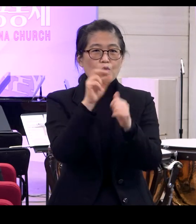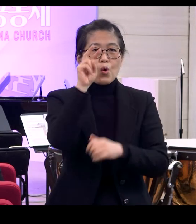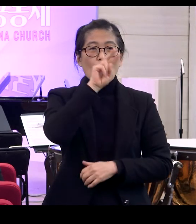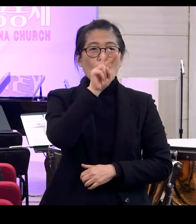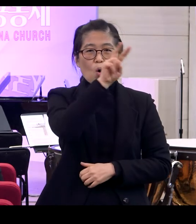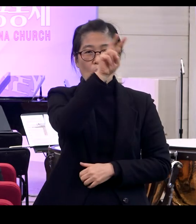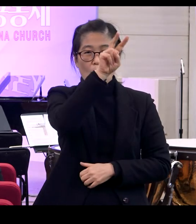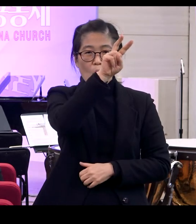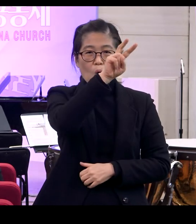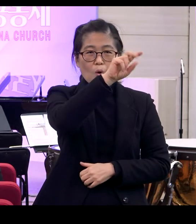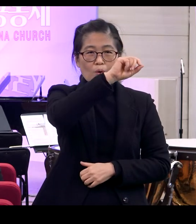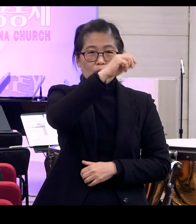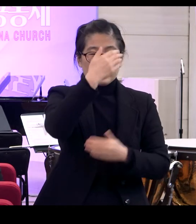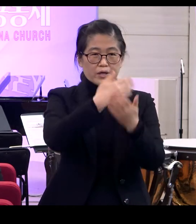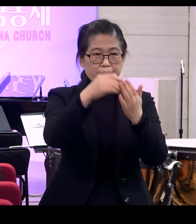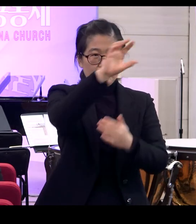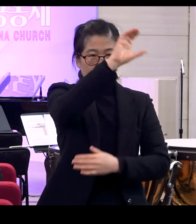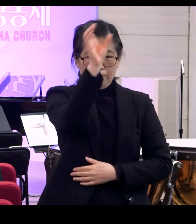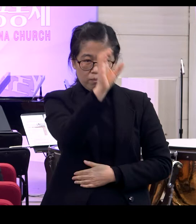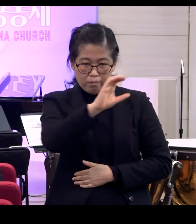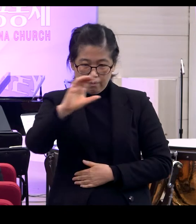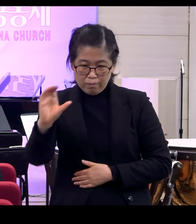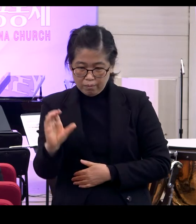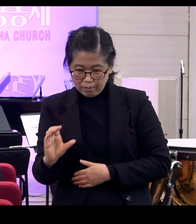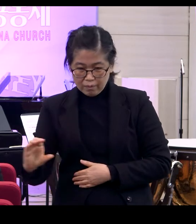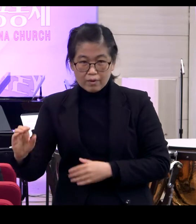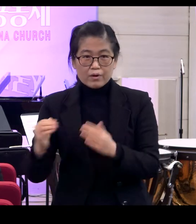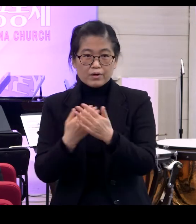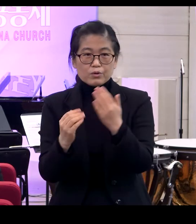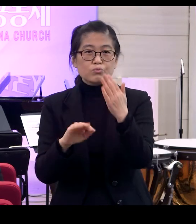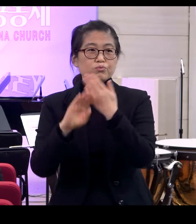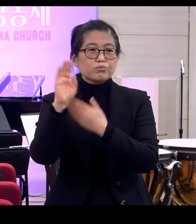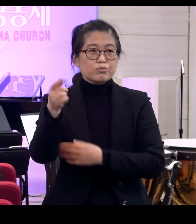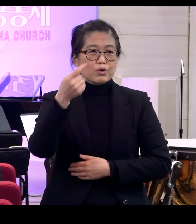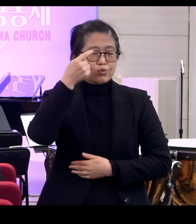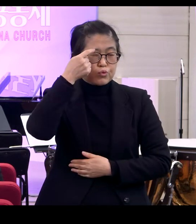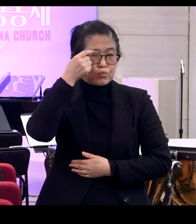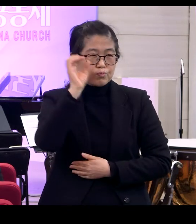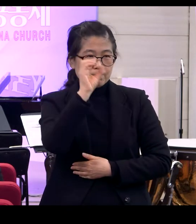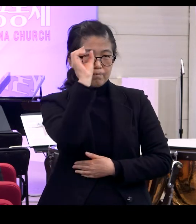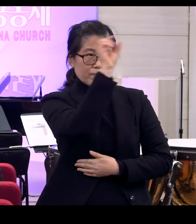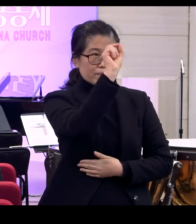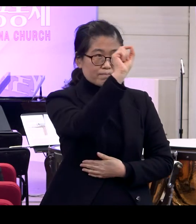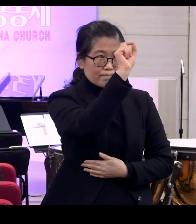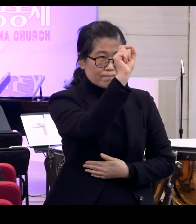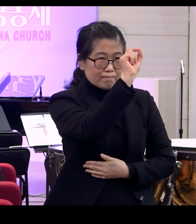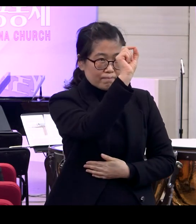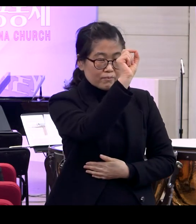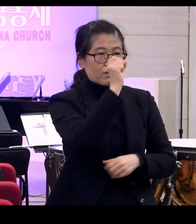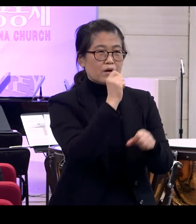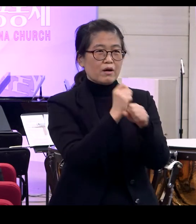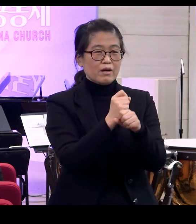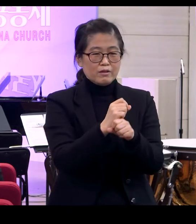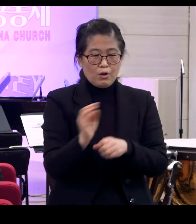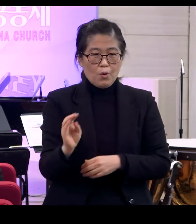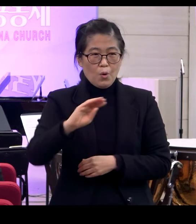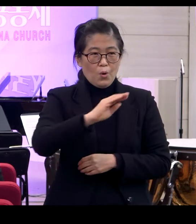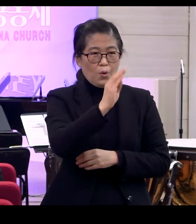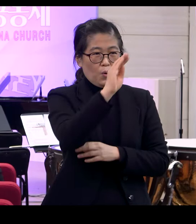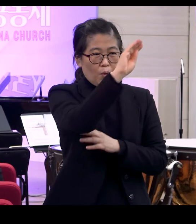그 용을 다 그리고 나서 마지막으로 용의 눈을 딱 눈동자를 그렸더니 용이 살아나가지고 한 눈을